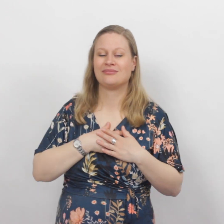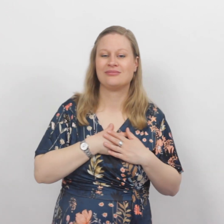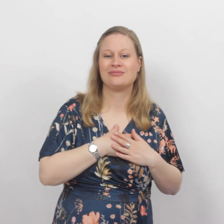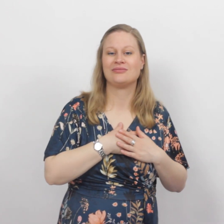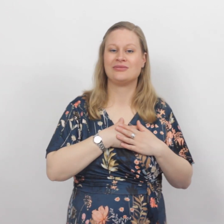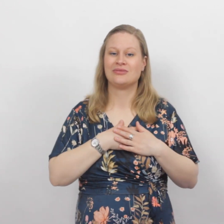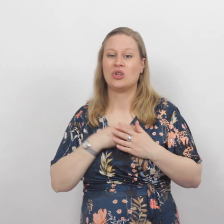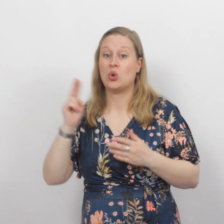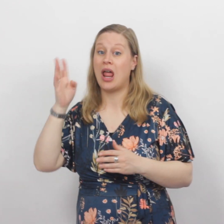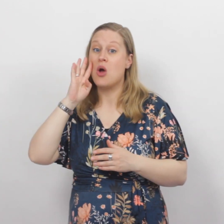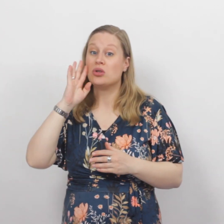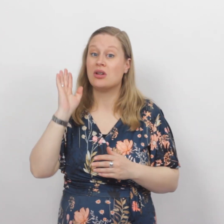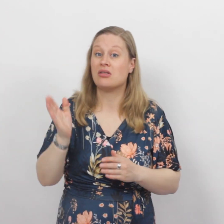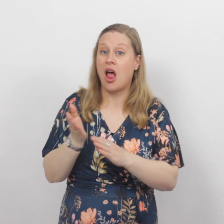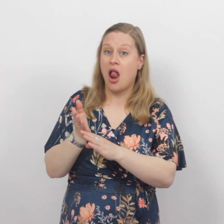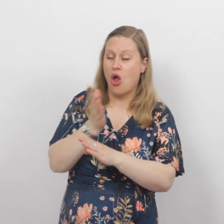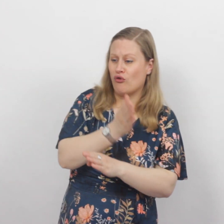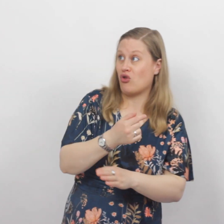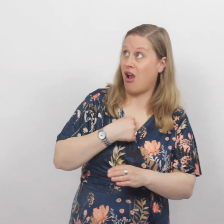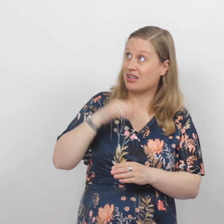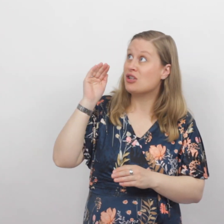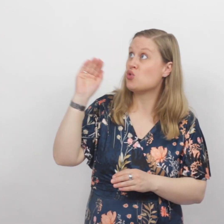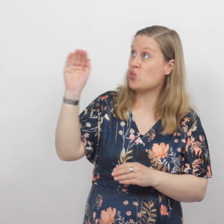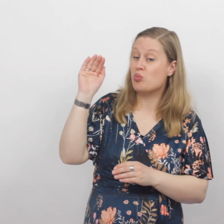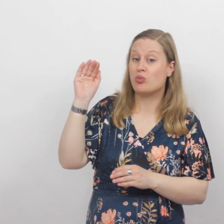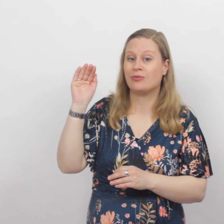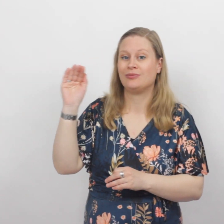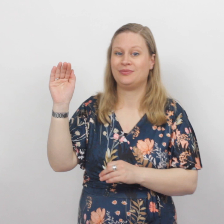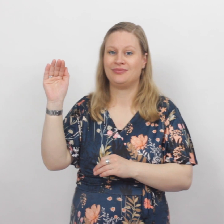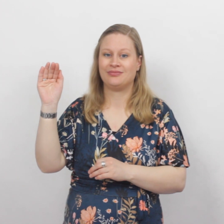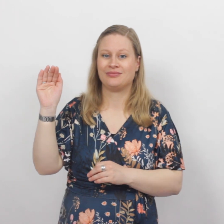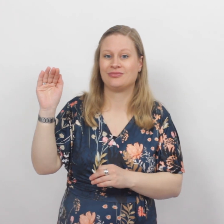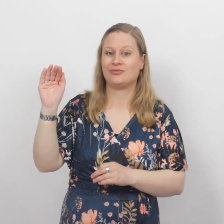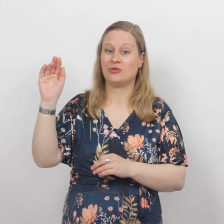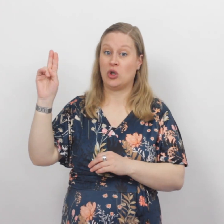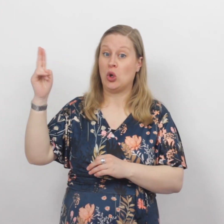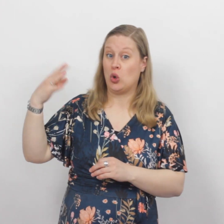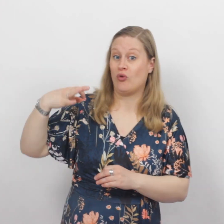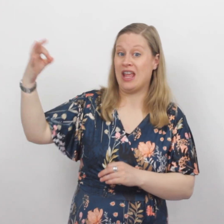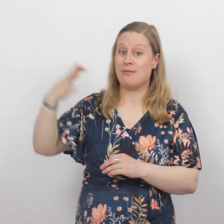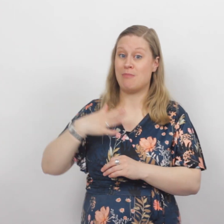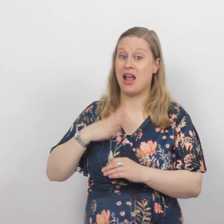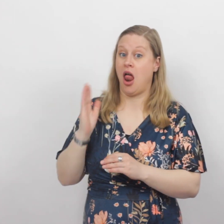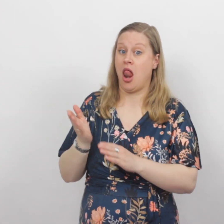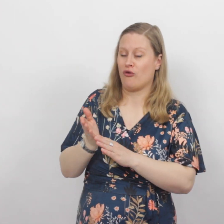U luistert al voordat ik roep U vindt mij al